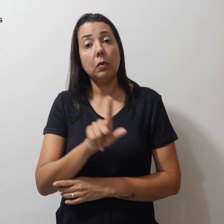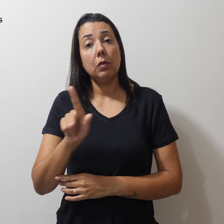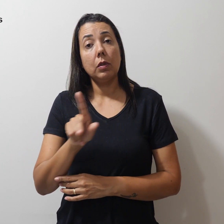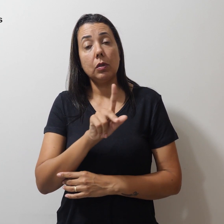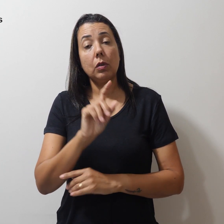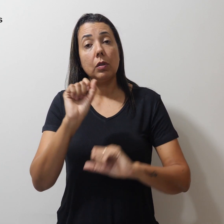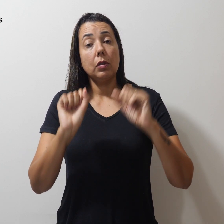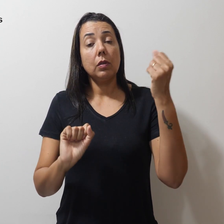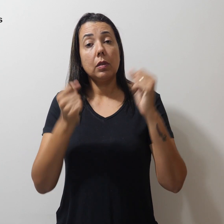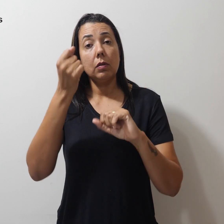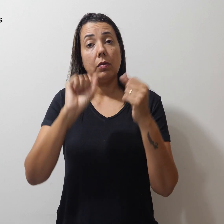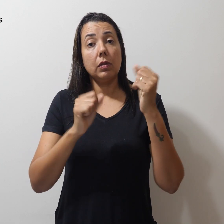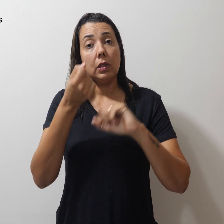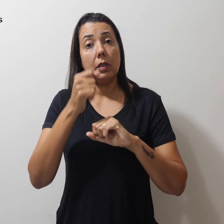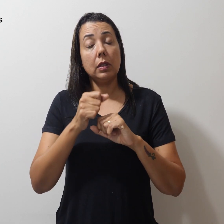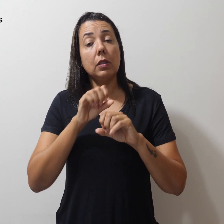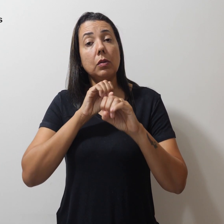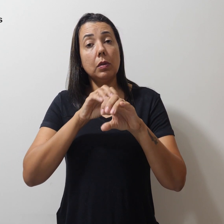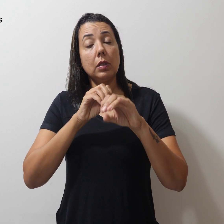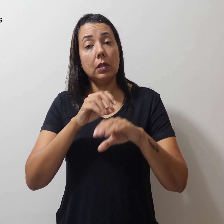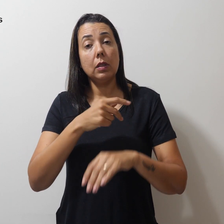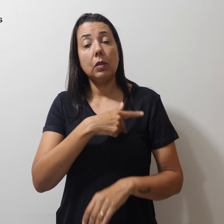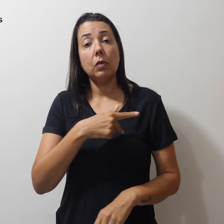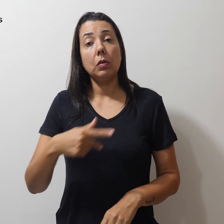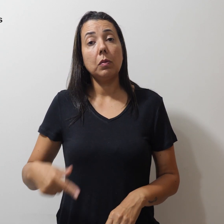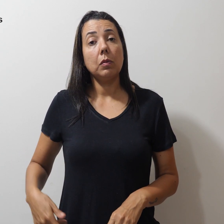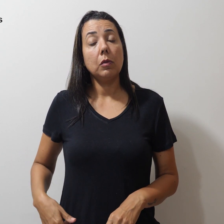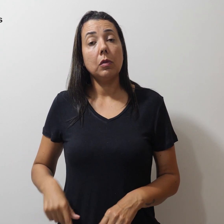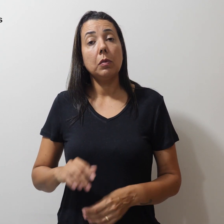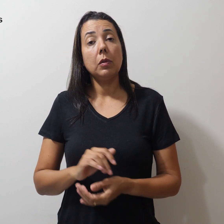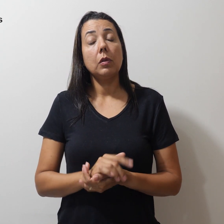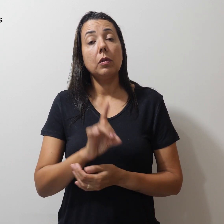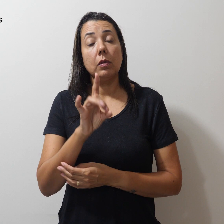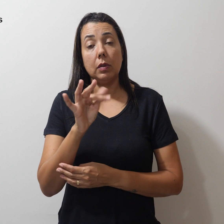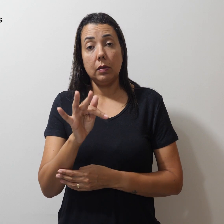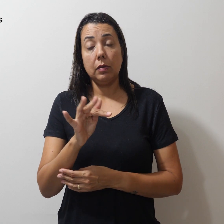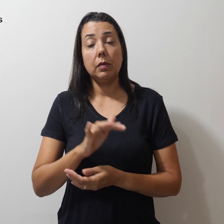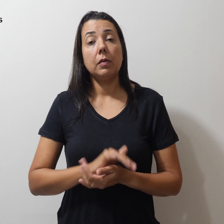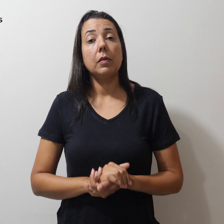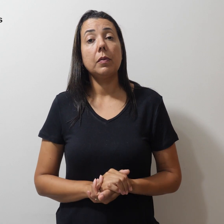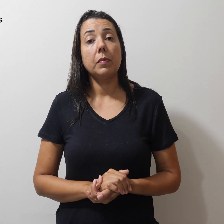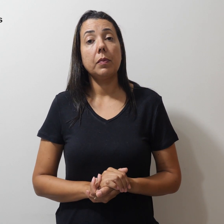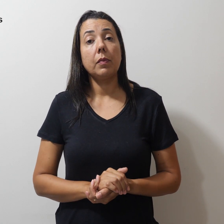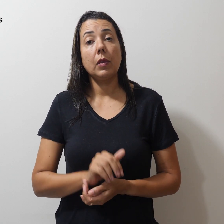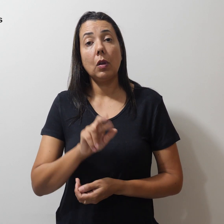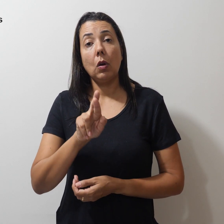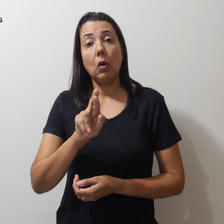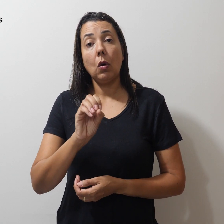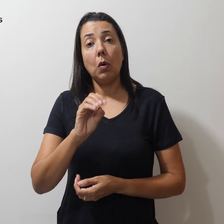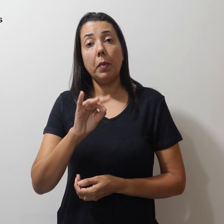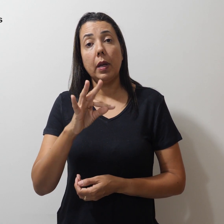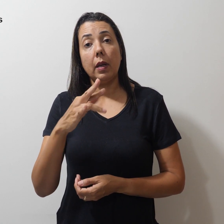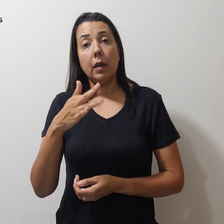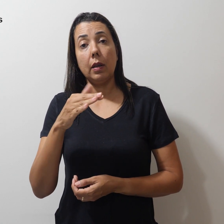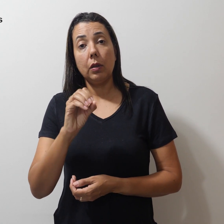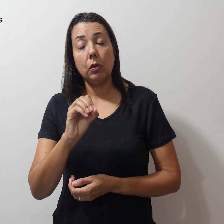educação física da Rede Pública de Educação do Distrito Federal, Roberto Lial, Juarez